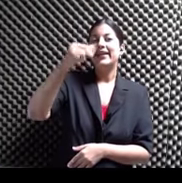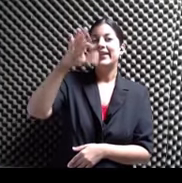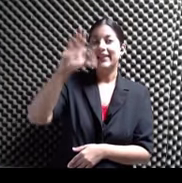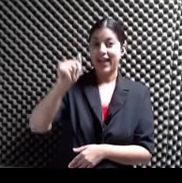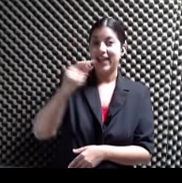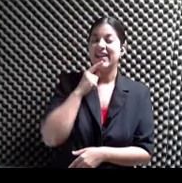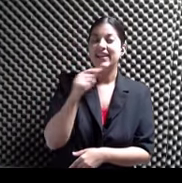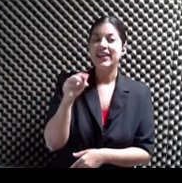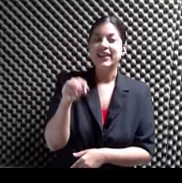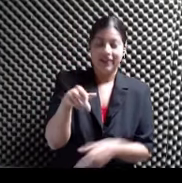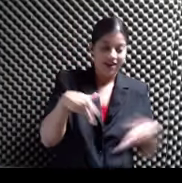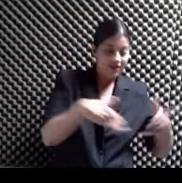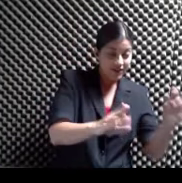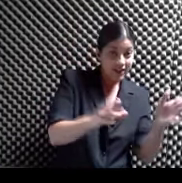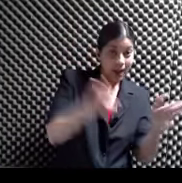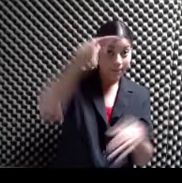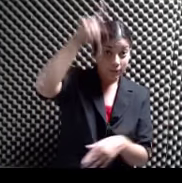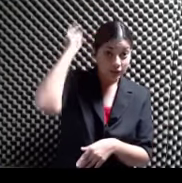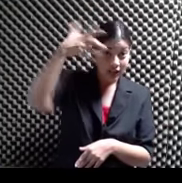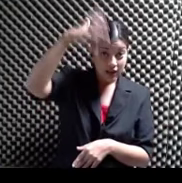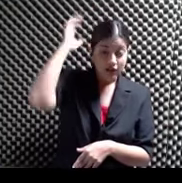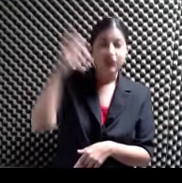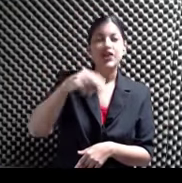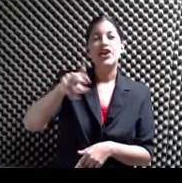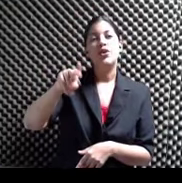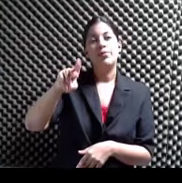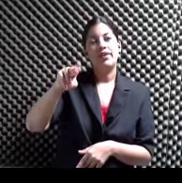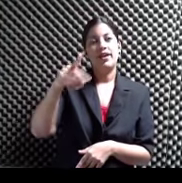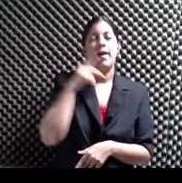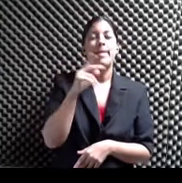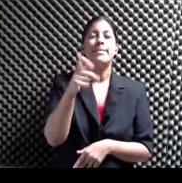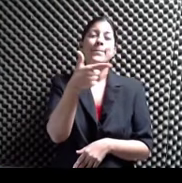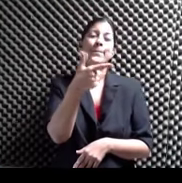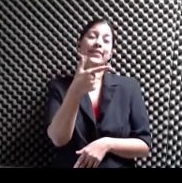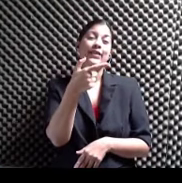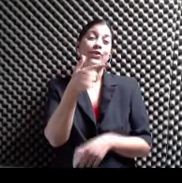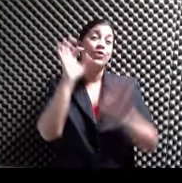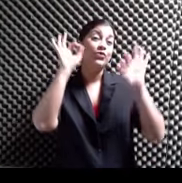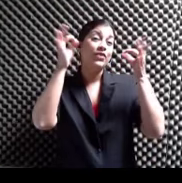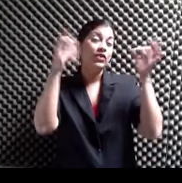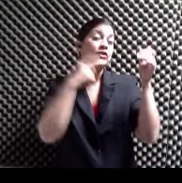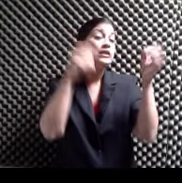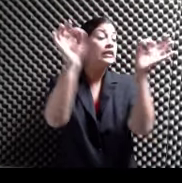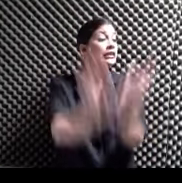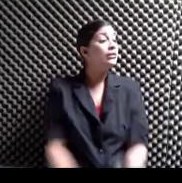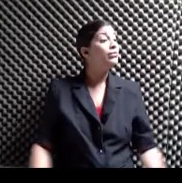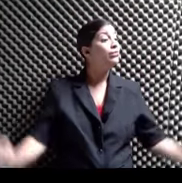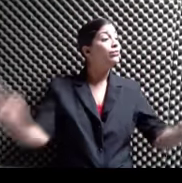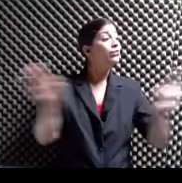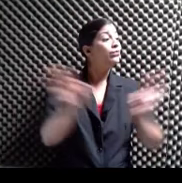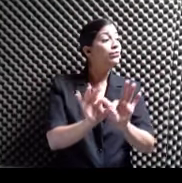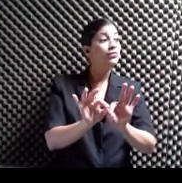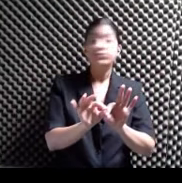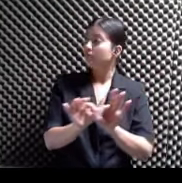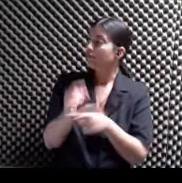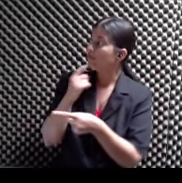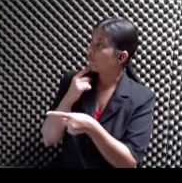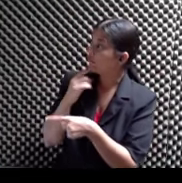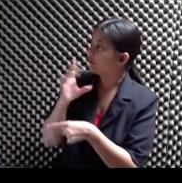Piedras A las 7 de la noche El 21 de febrero Importantísimo Ajá ¿Qué? ¿Qué? ¿7 de la noche? ¿Lo puedo decir?